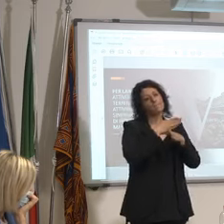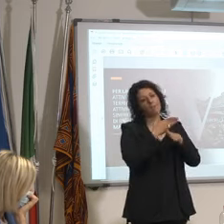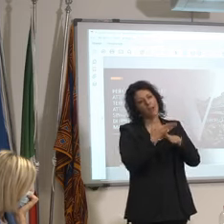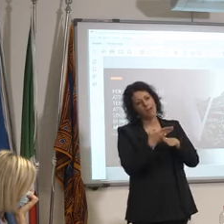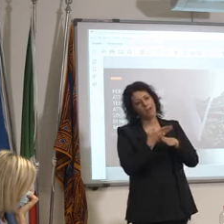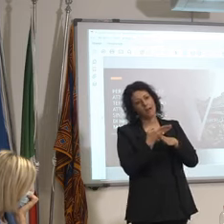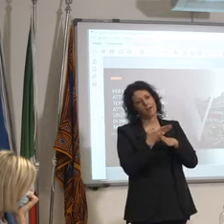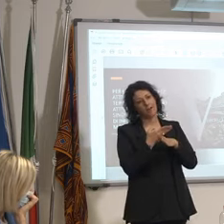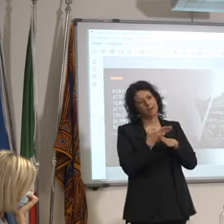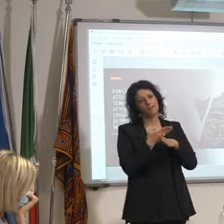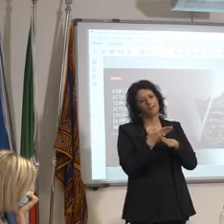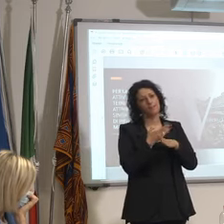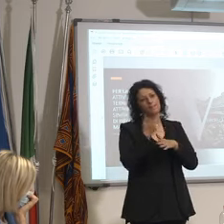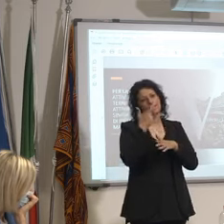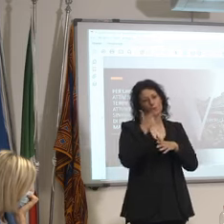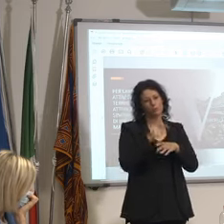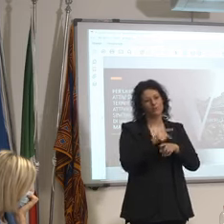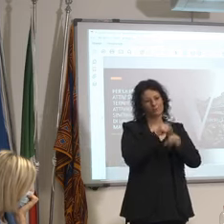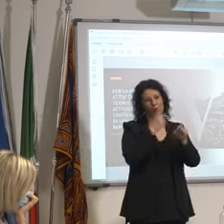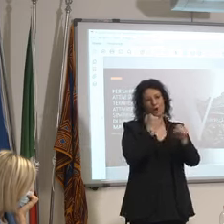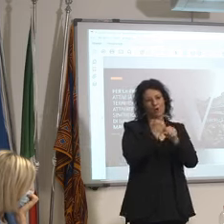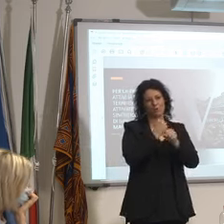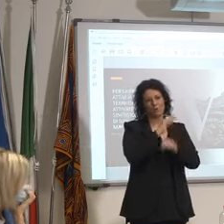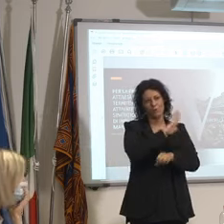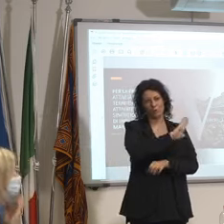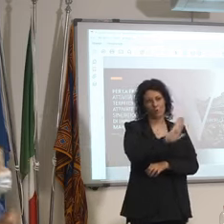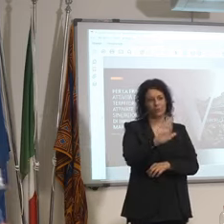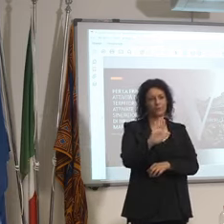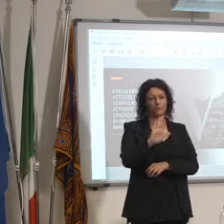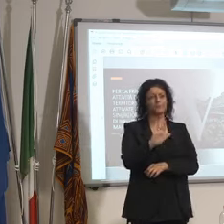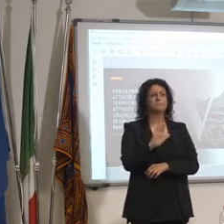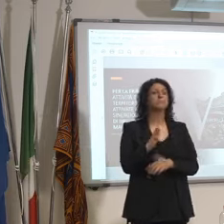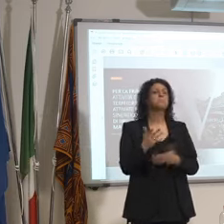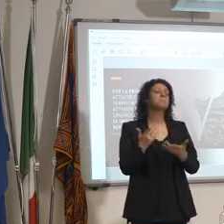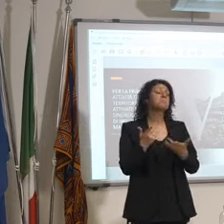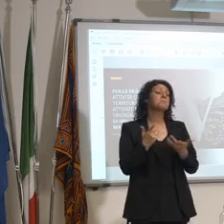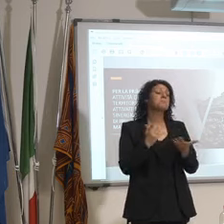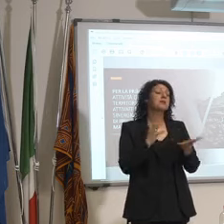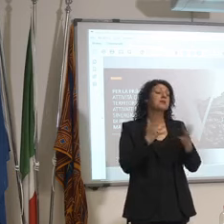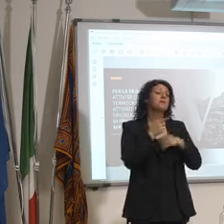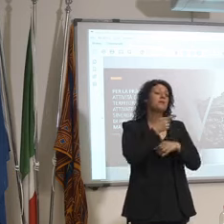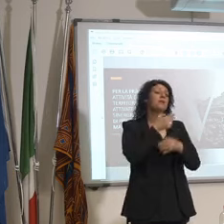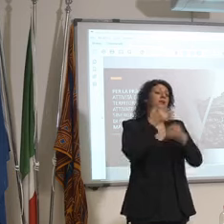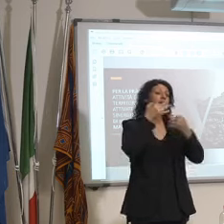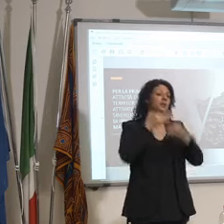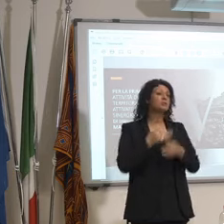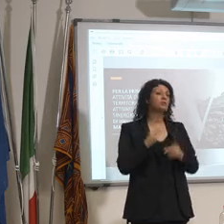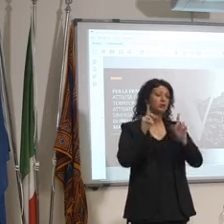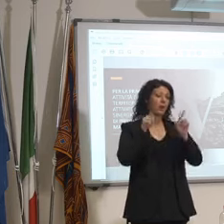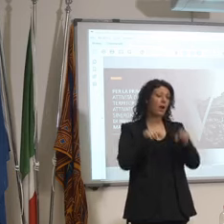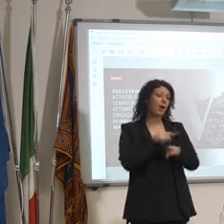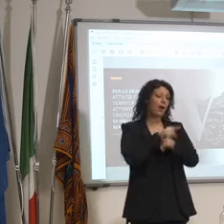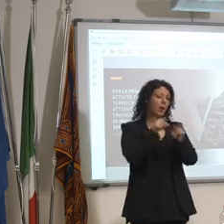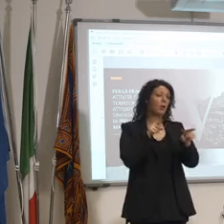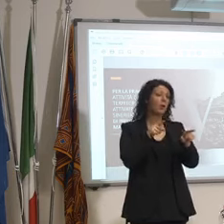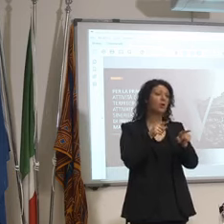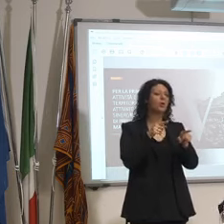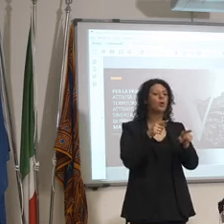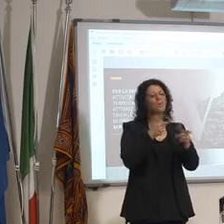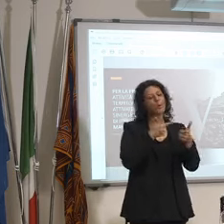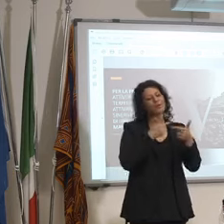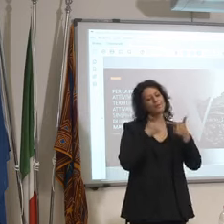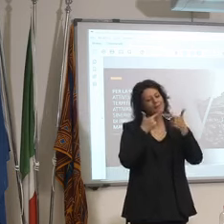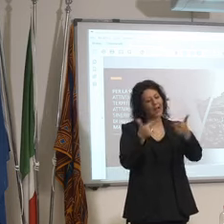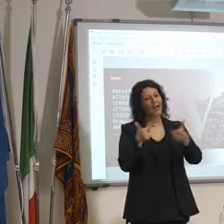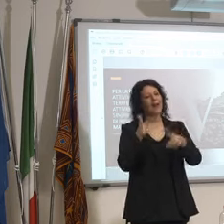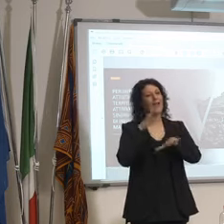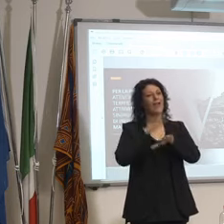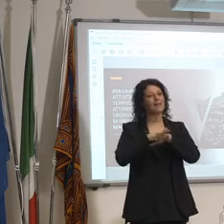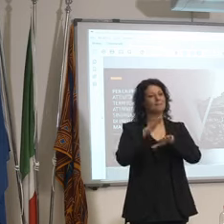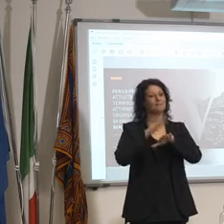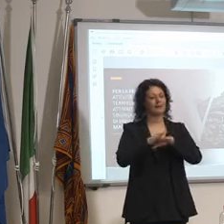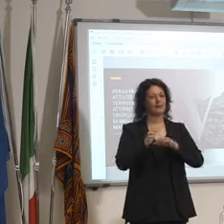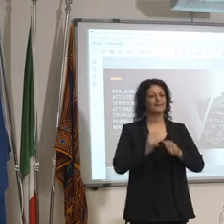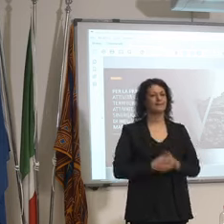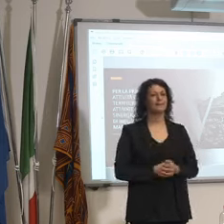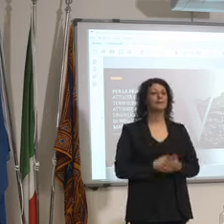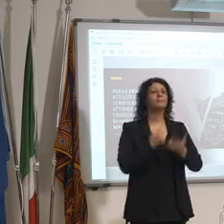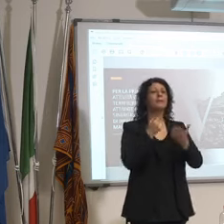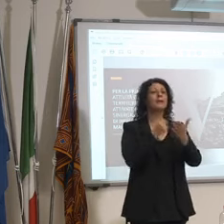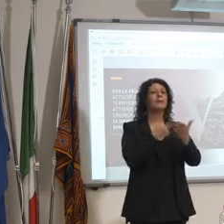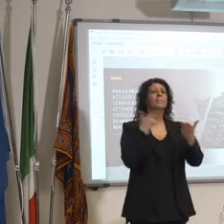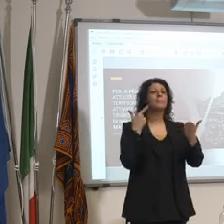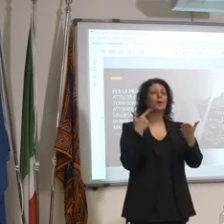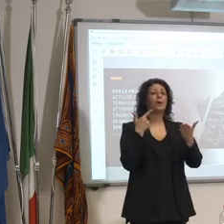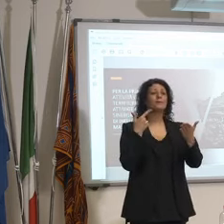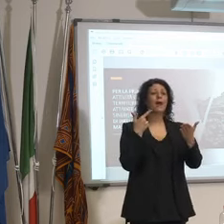della regione è promuovere il territorio e metteranno un guide anche a loro così gli faranno fare un'esperienza l'importante è che facciano un'esperienza